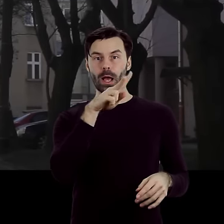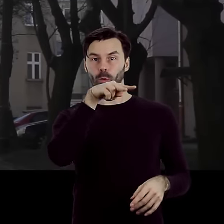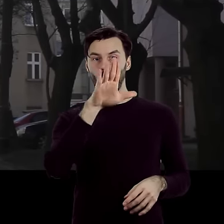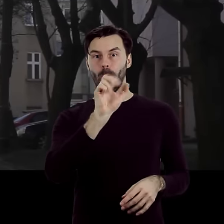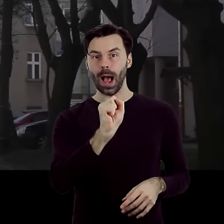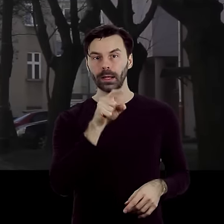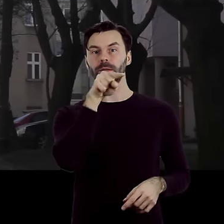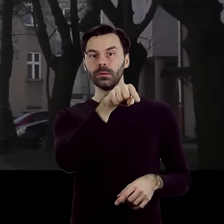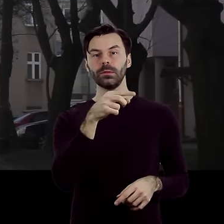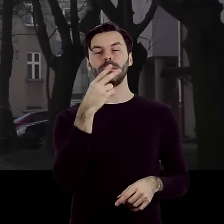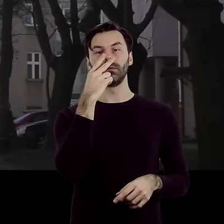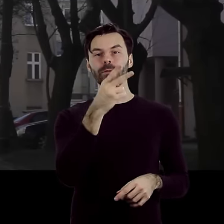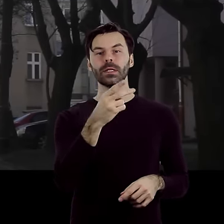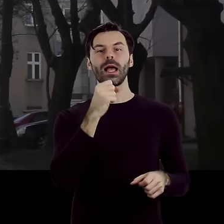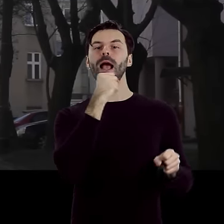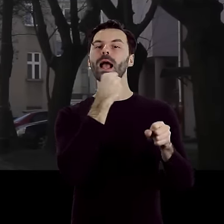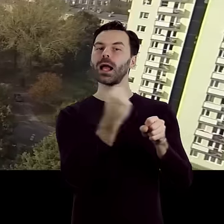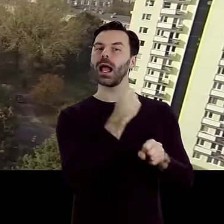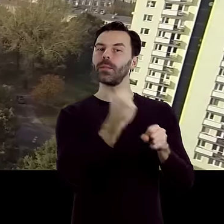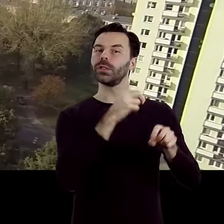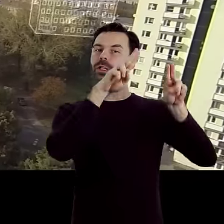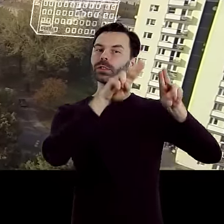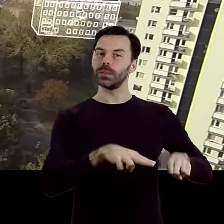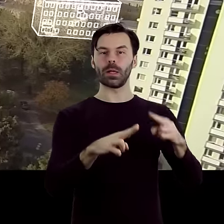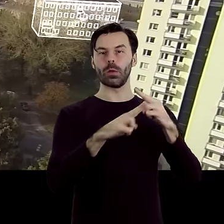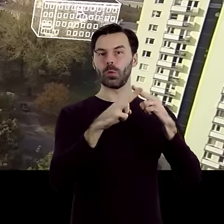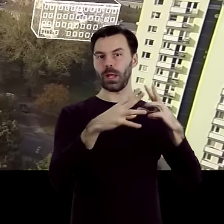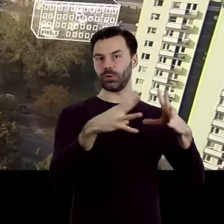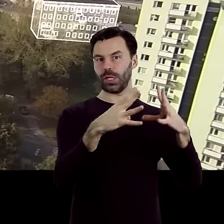jest otoczona późniejszą zabudową kamienica pod numerem dziesiątym.